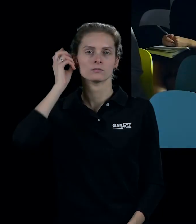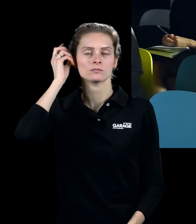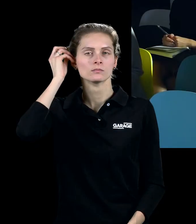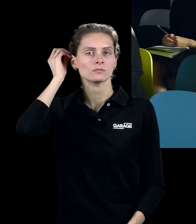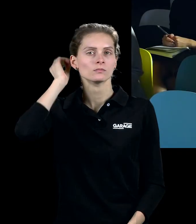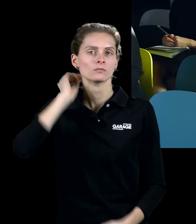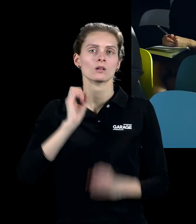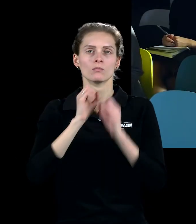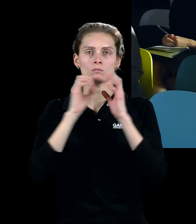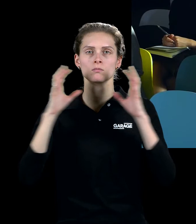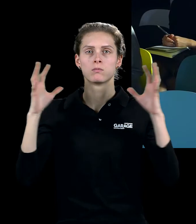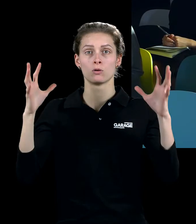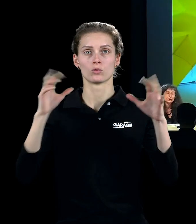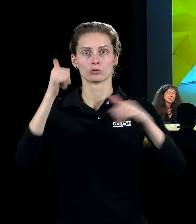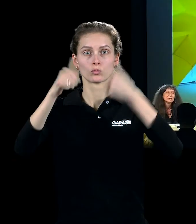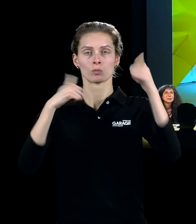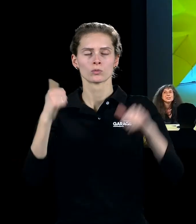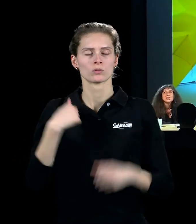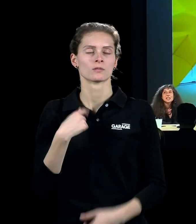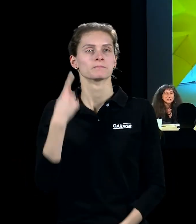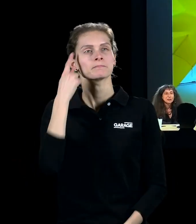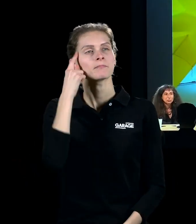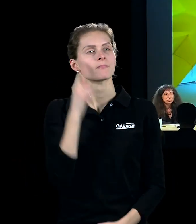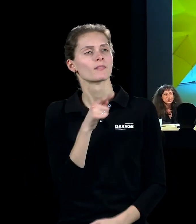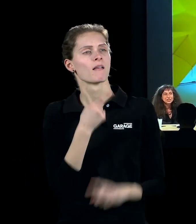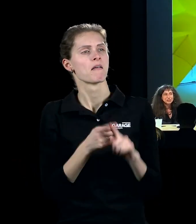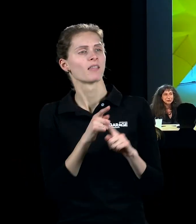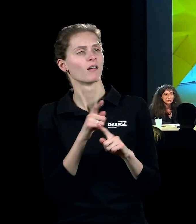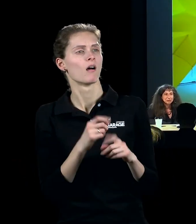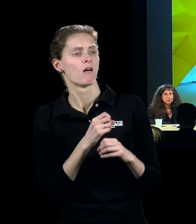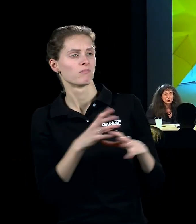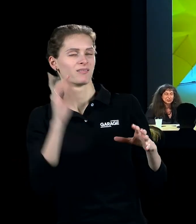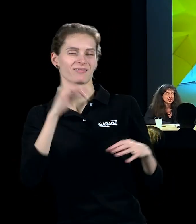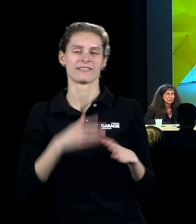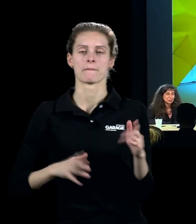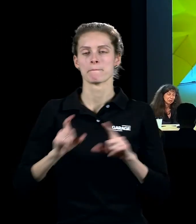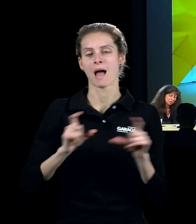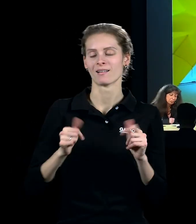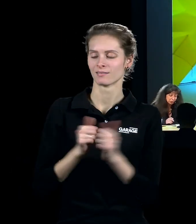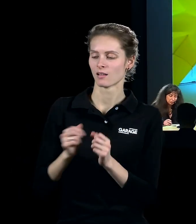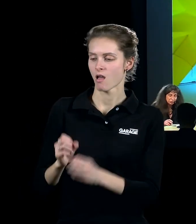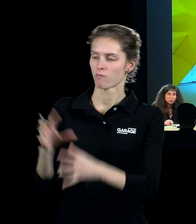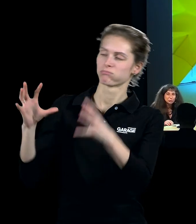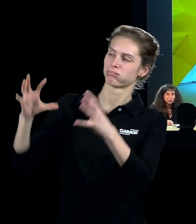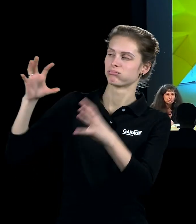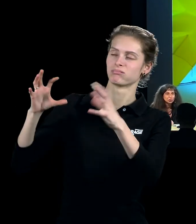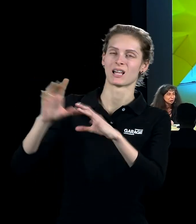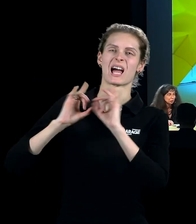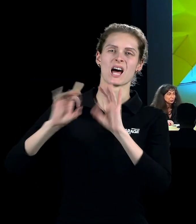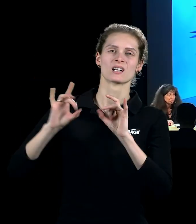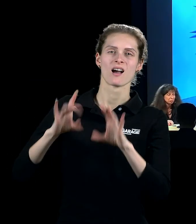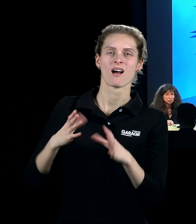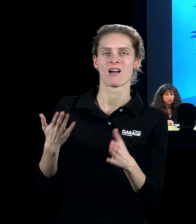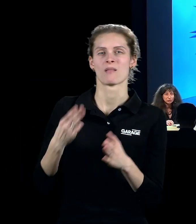Которые сейчас мы все ассоциируем с рекламными акциями, с какими-то эстрадными попсовыми шоу, но которые